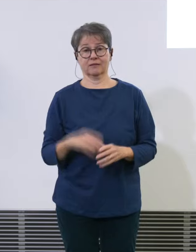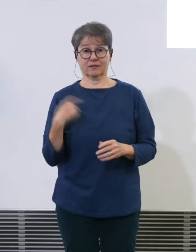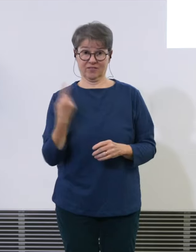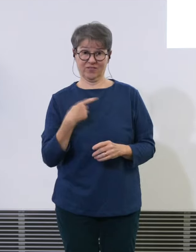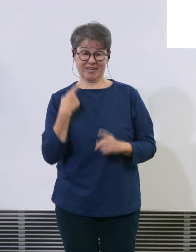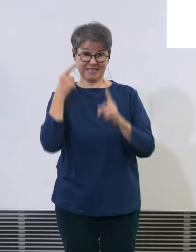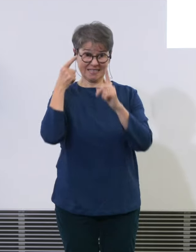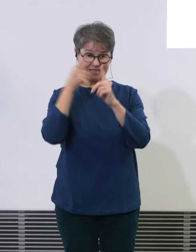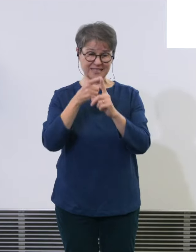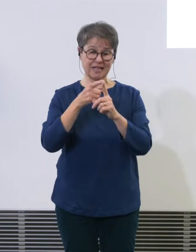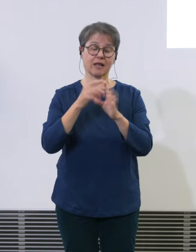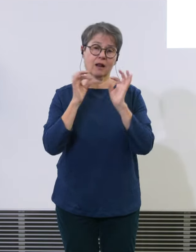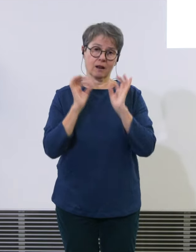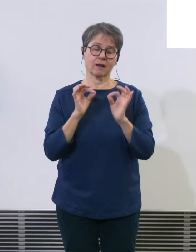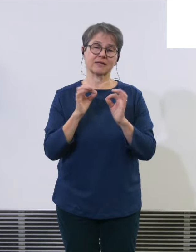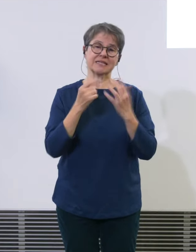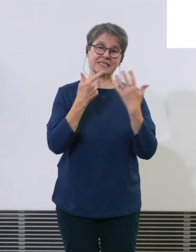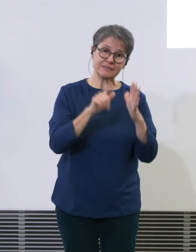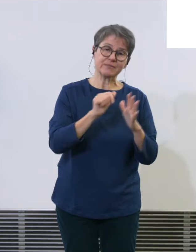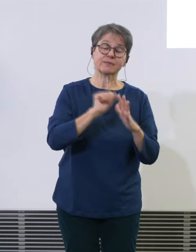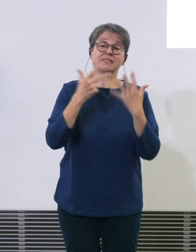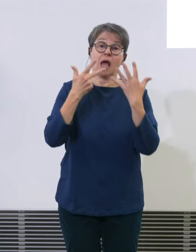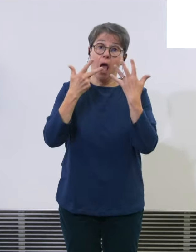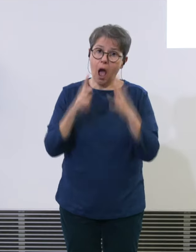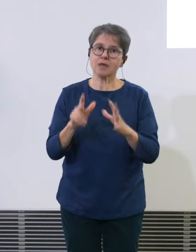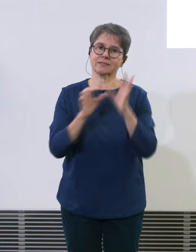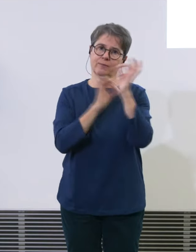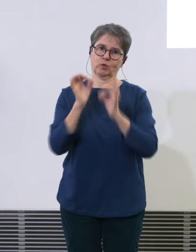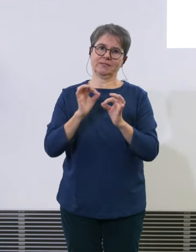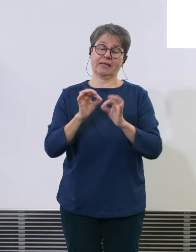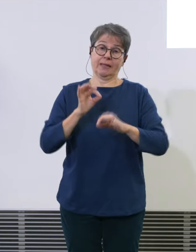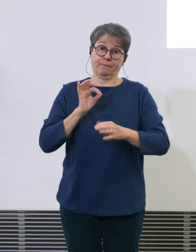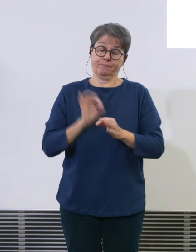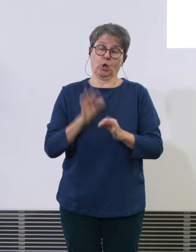70 oder 80 Prozent Pünktlichkeit wir sind ein deutlich ein zu erreichen